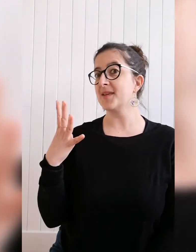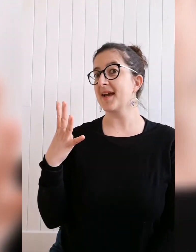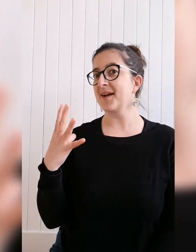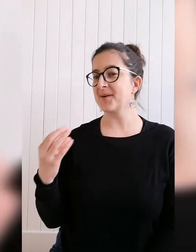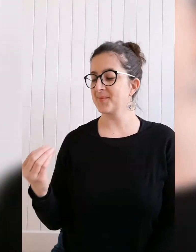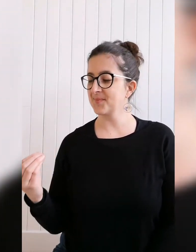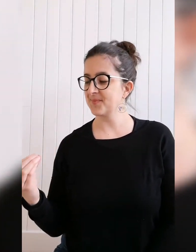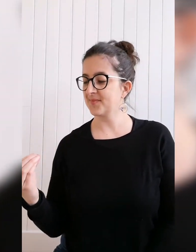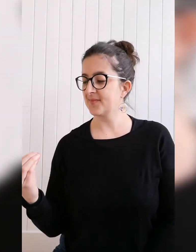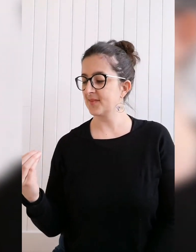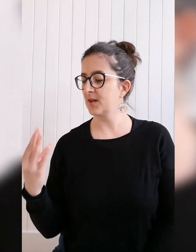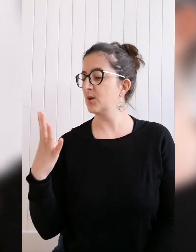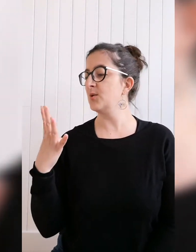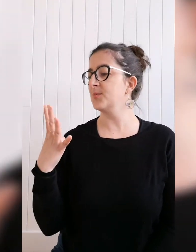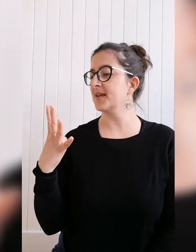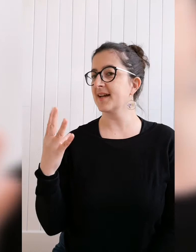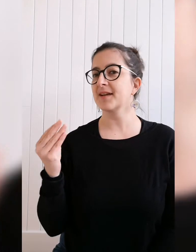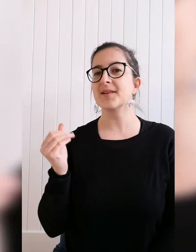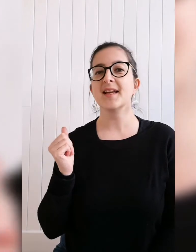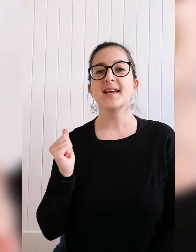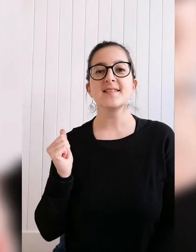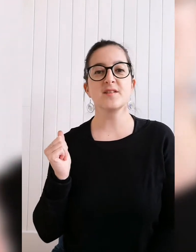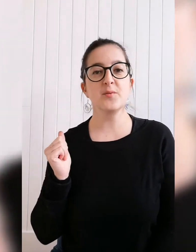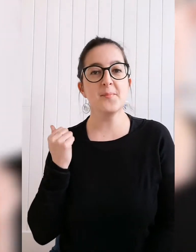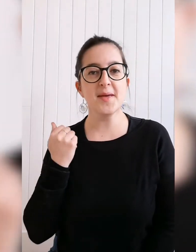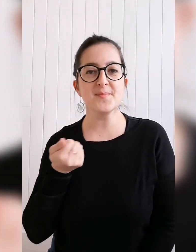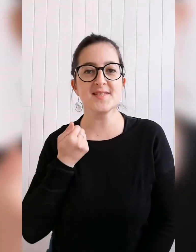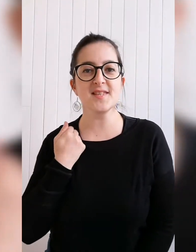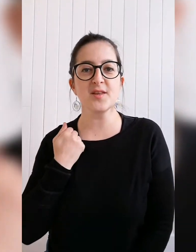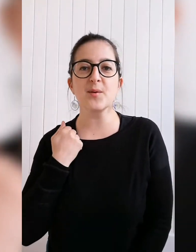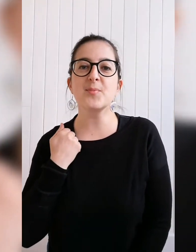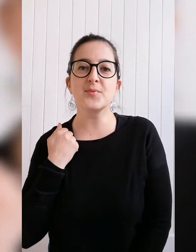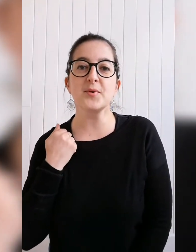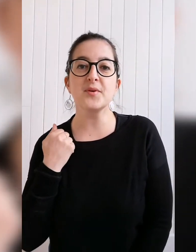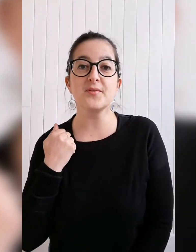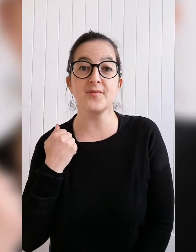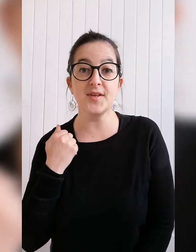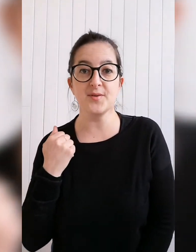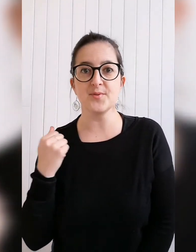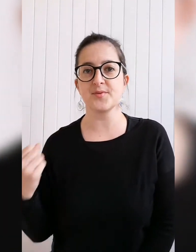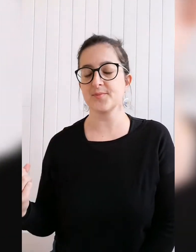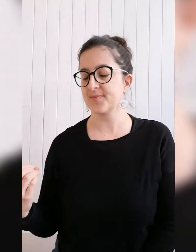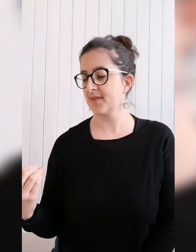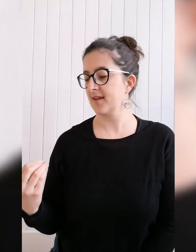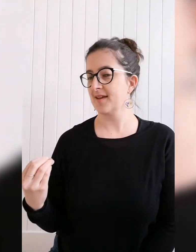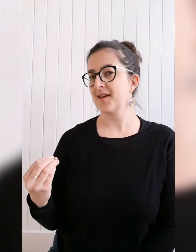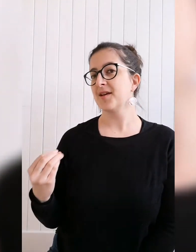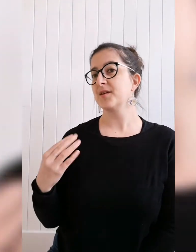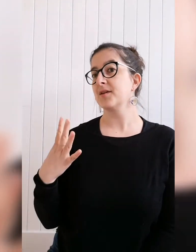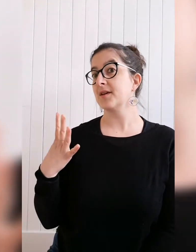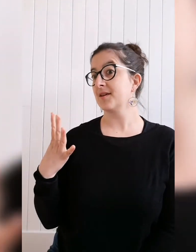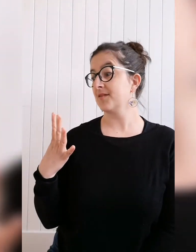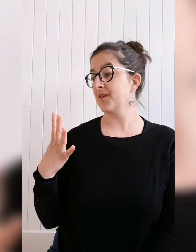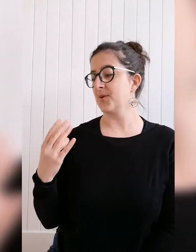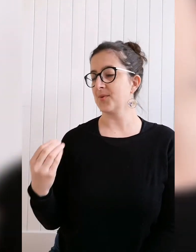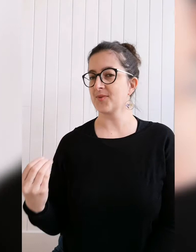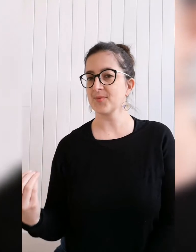Lumière. Lumière. C'est le même signe pour « veilleuse ». Veilleuse.